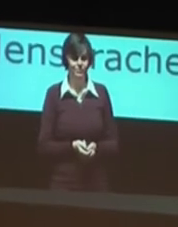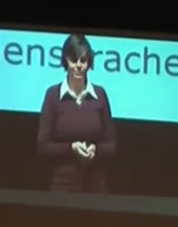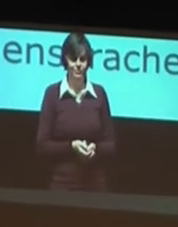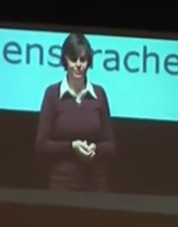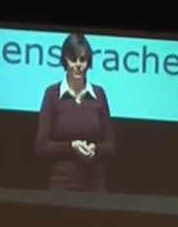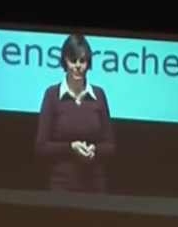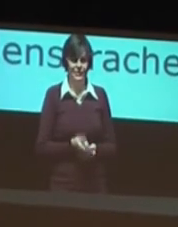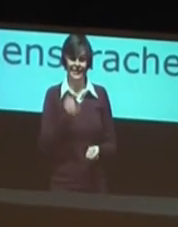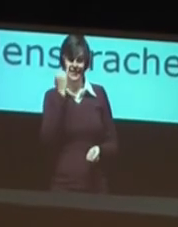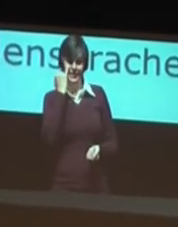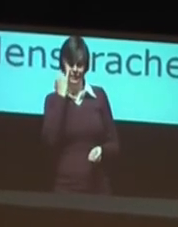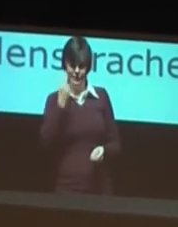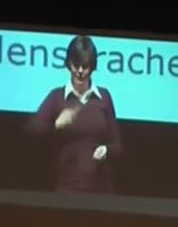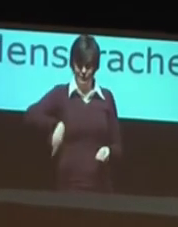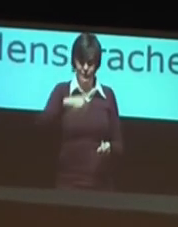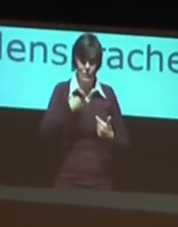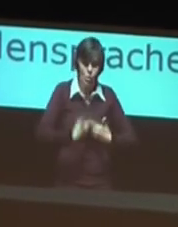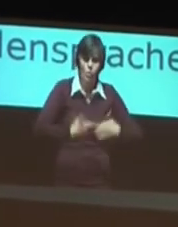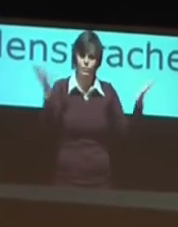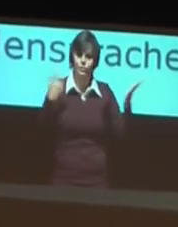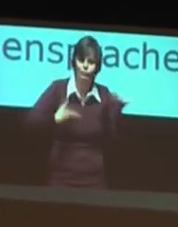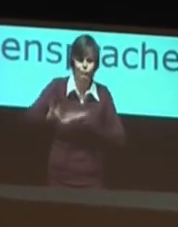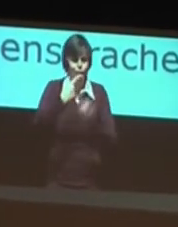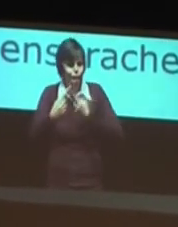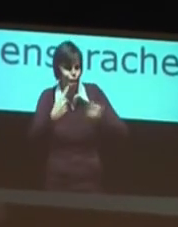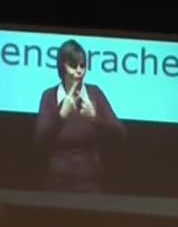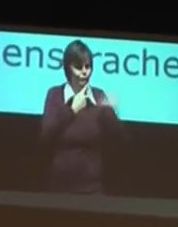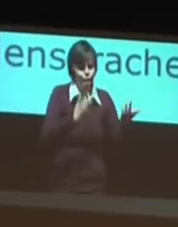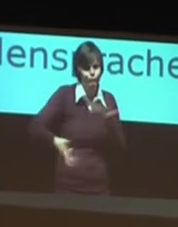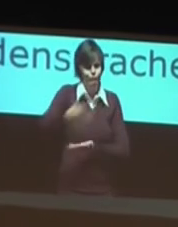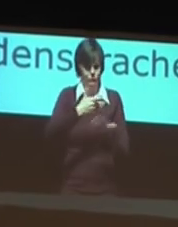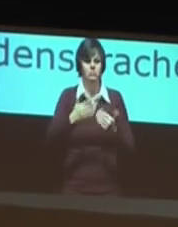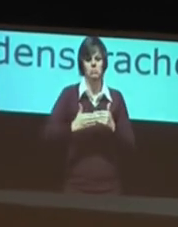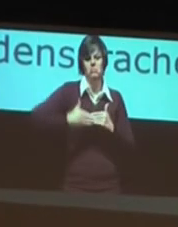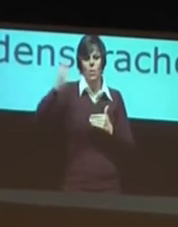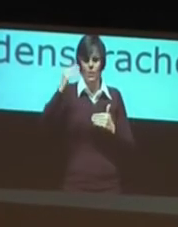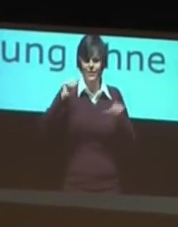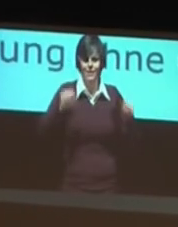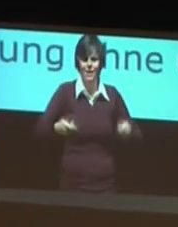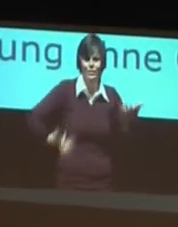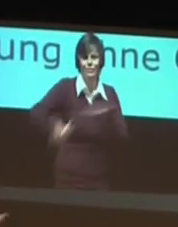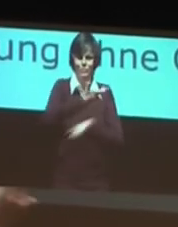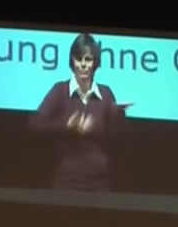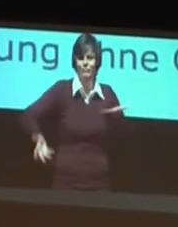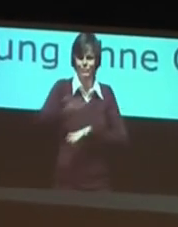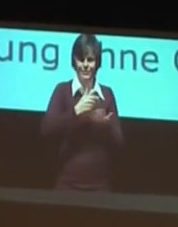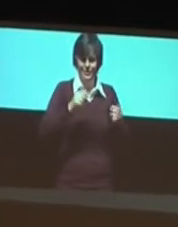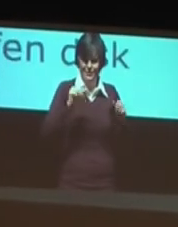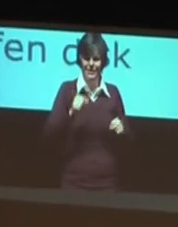Und wenn wir das offen diskutieren, denke ich, haben wir hervorragende Möglichkeiten, damit auch weiter zu arbeiten.